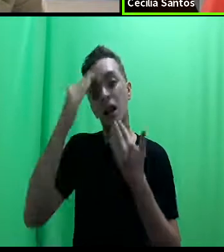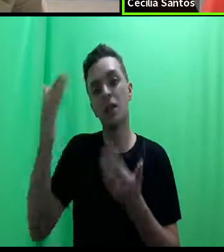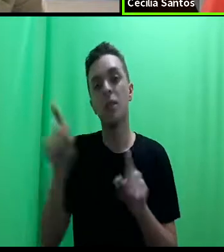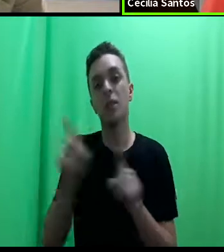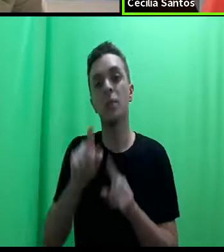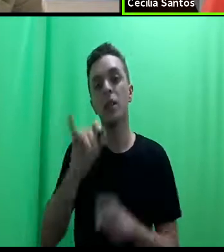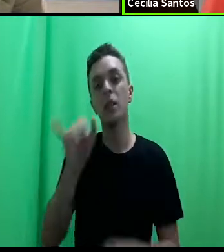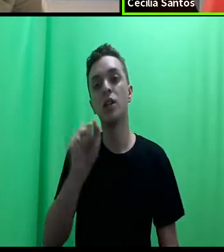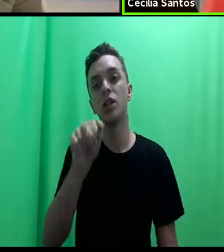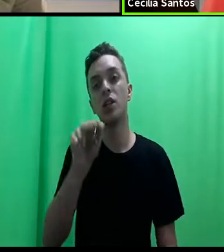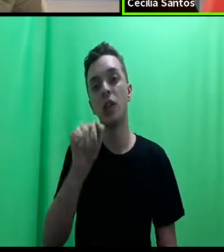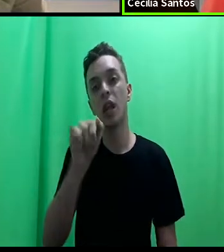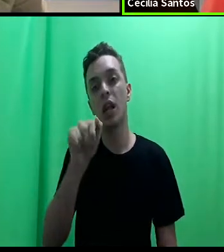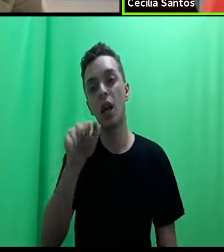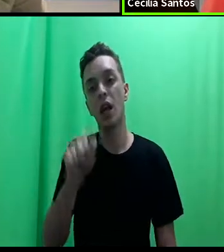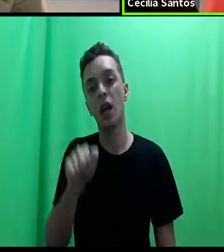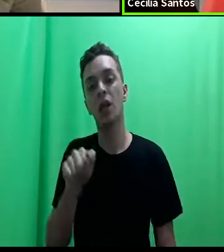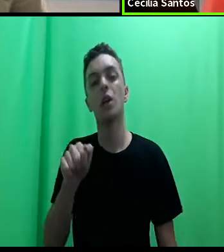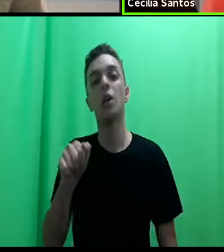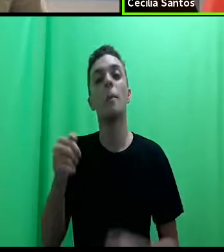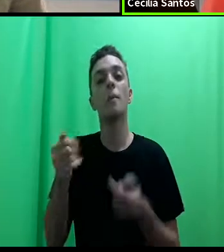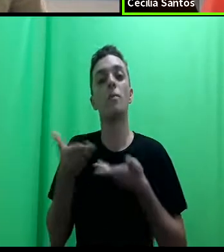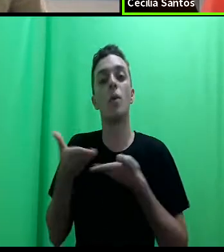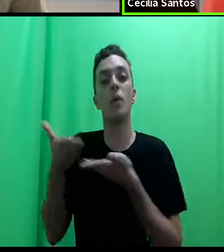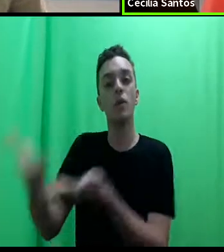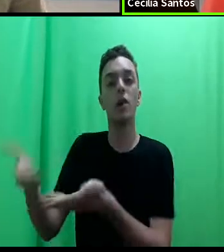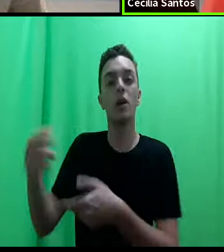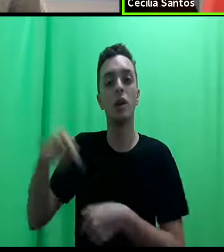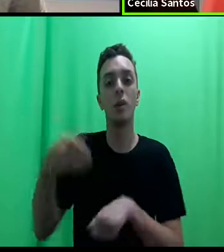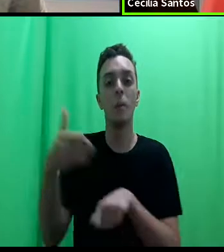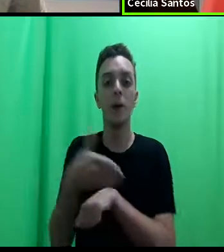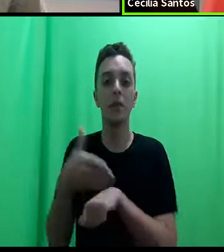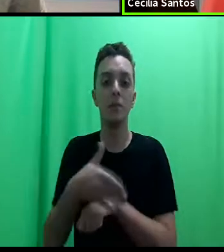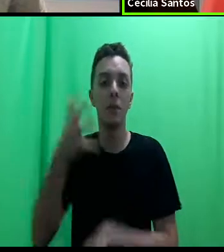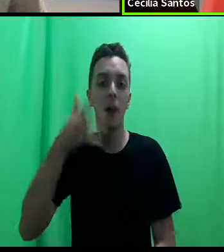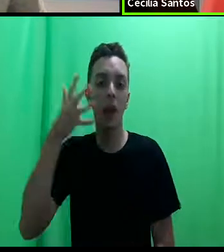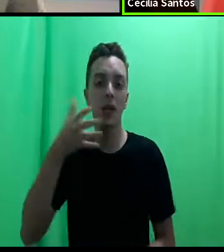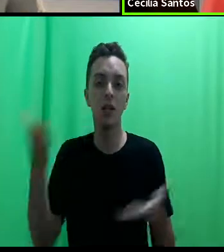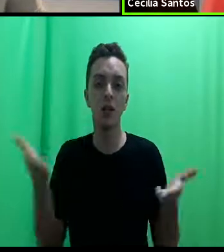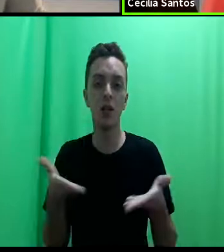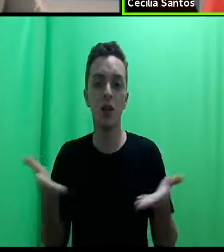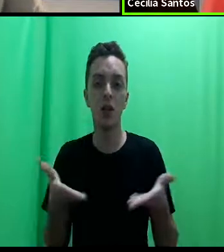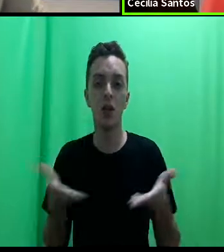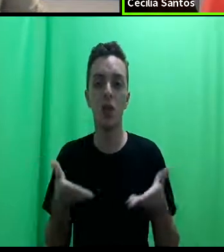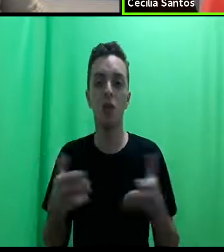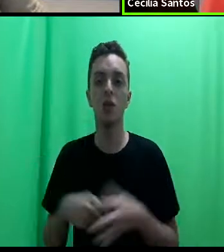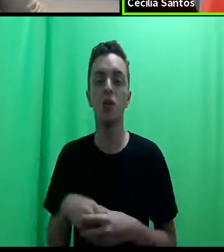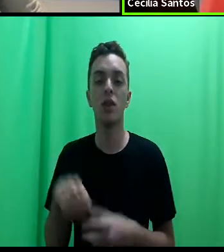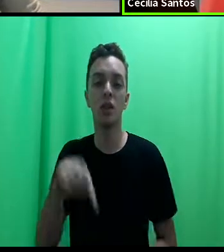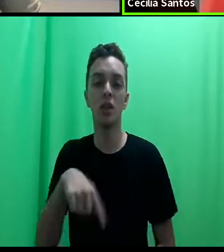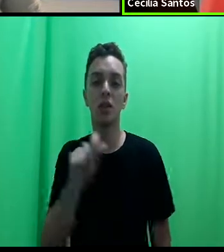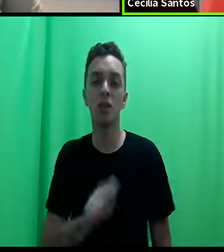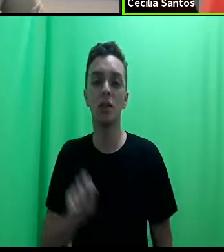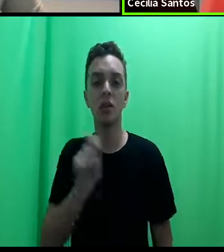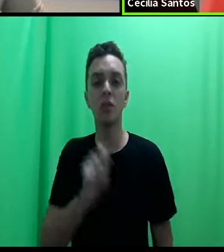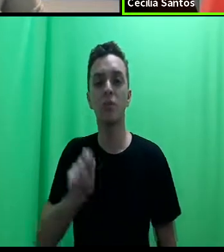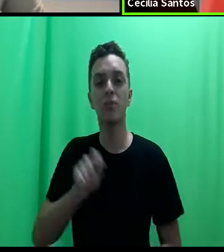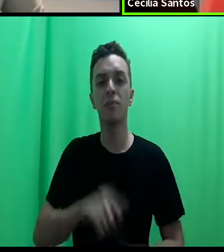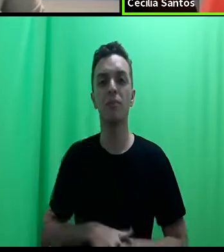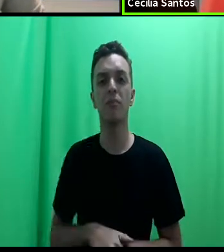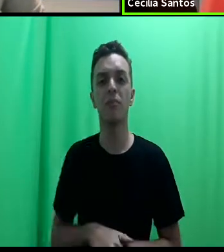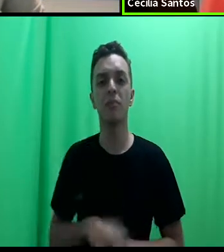Gomes pelo convite para participar como palestrante neste fórum e nessa sessão. A minha